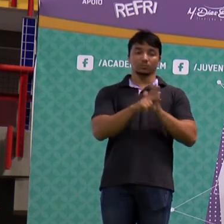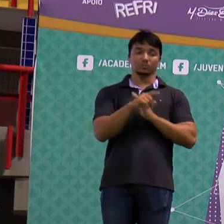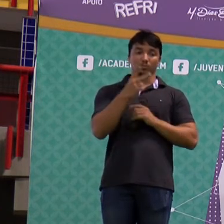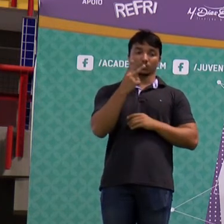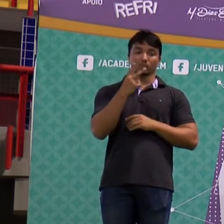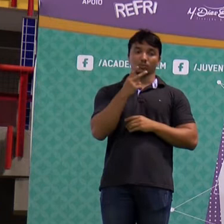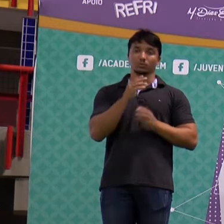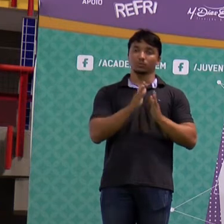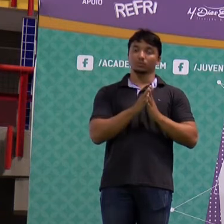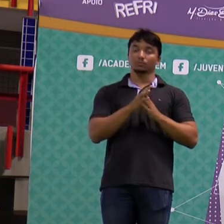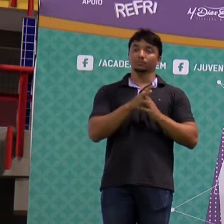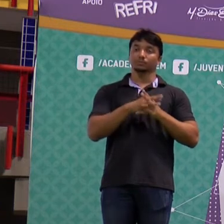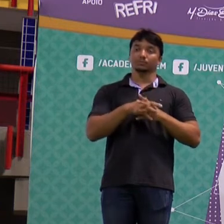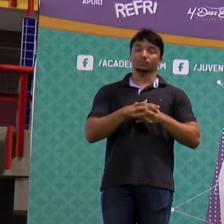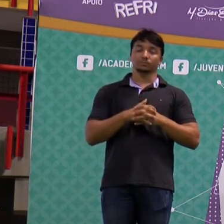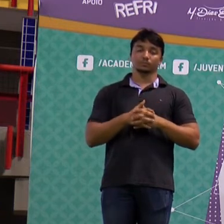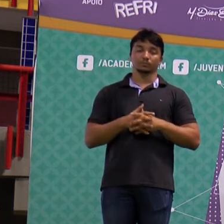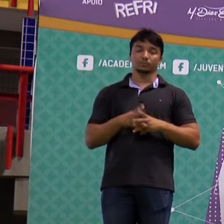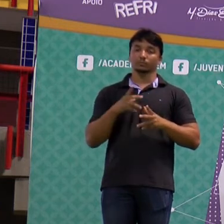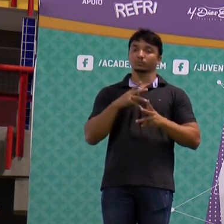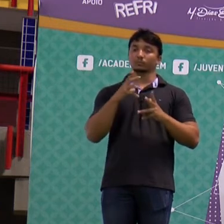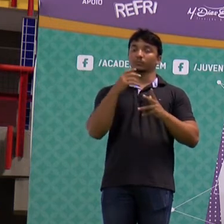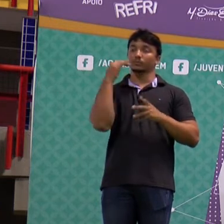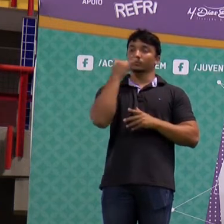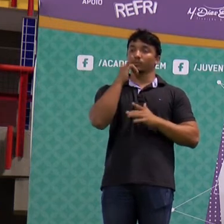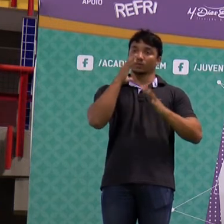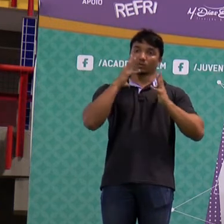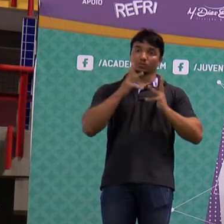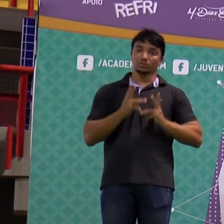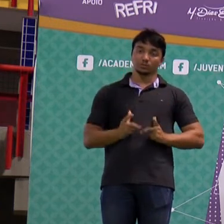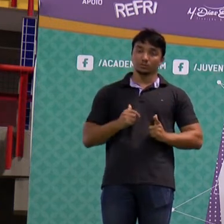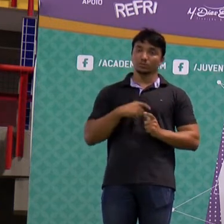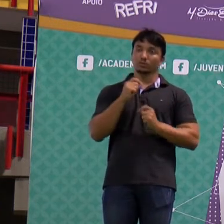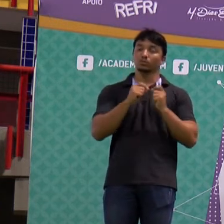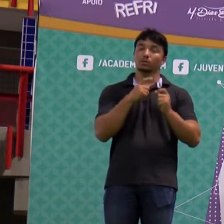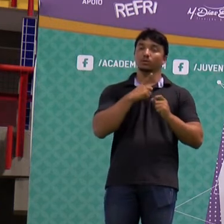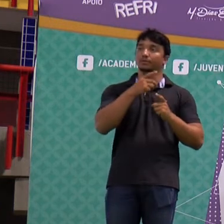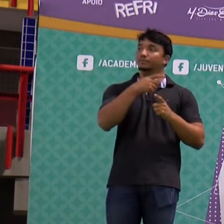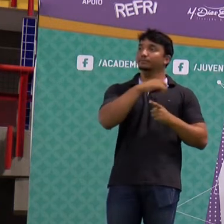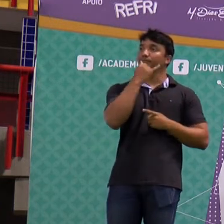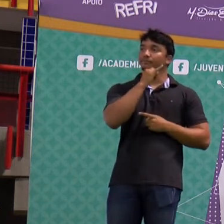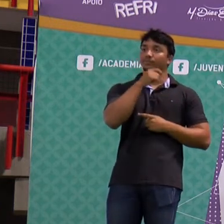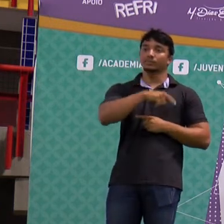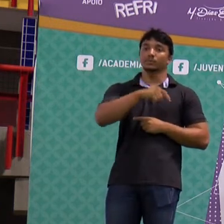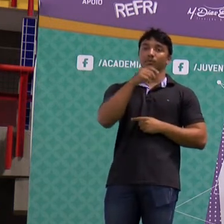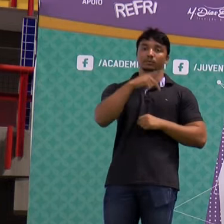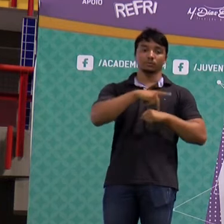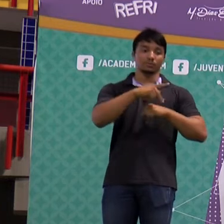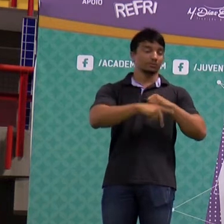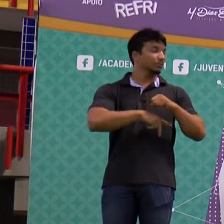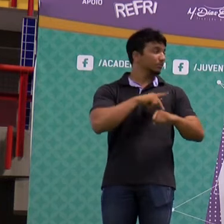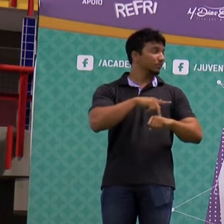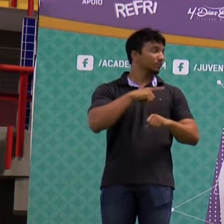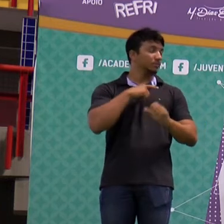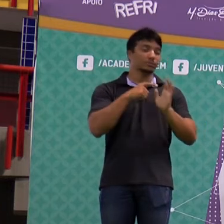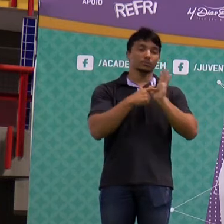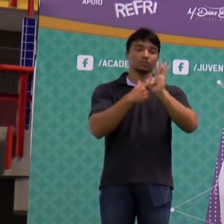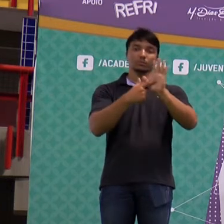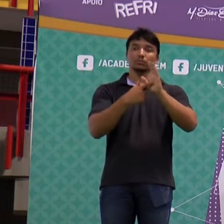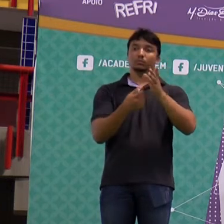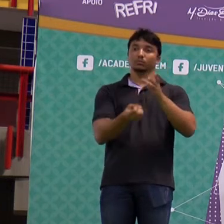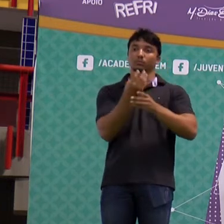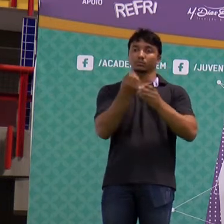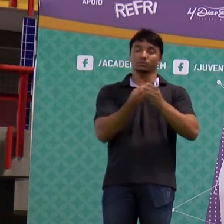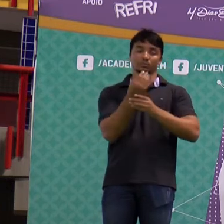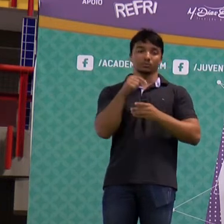favor. A fonte de energia limpa está ganhando importância na matriz energética do país. O infográfico mostra a produção de